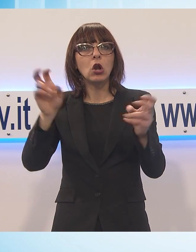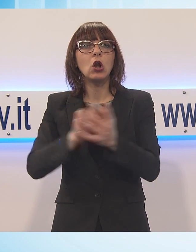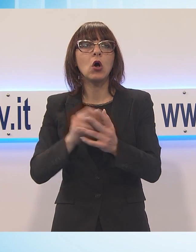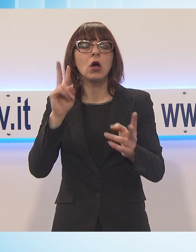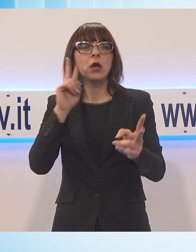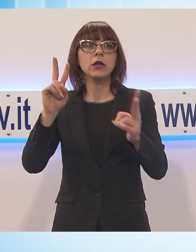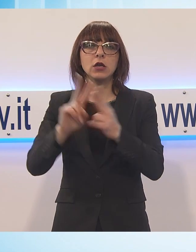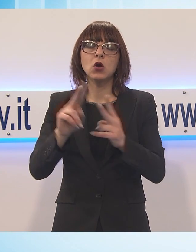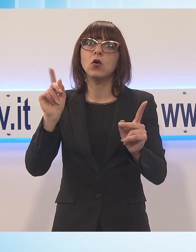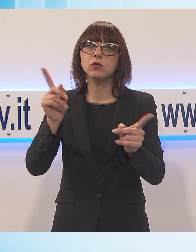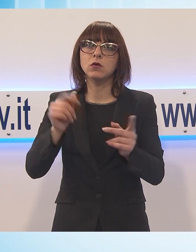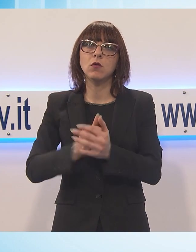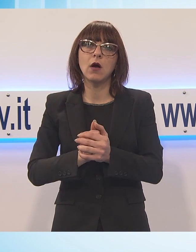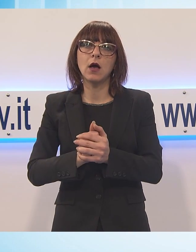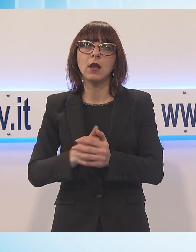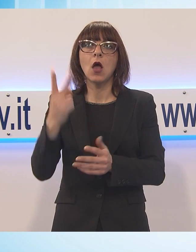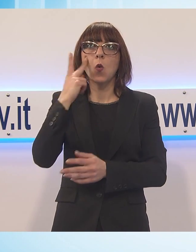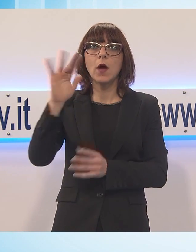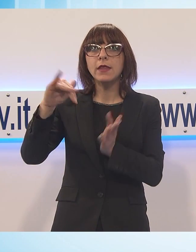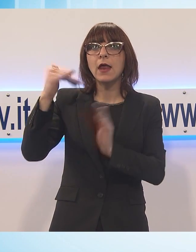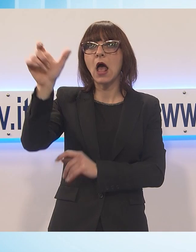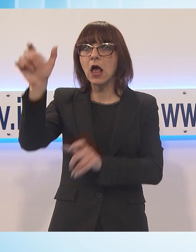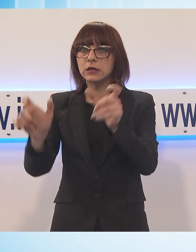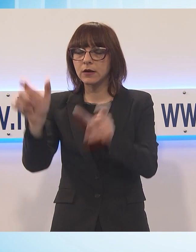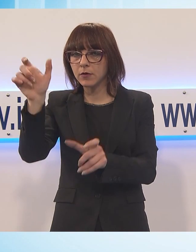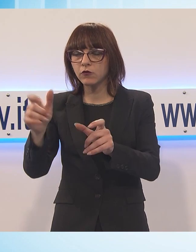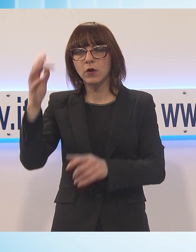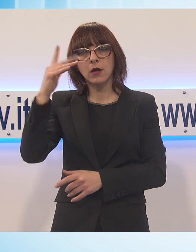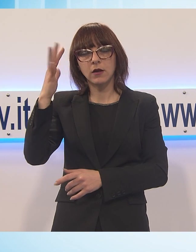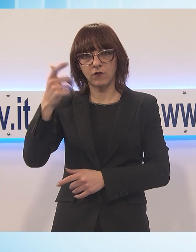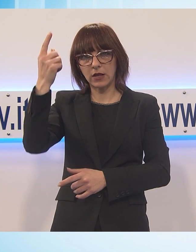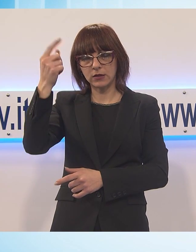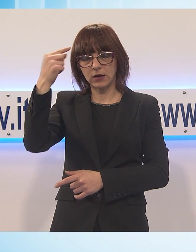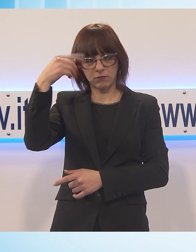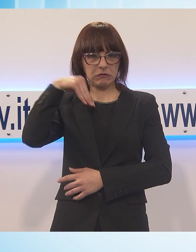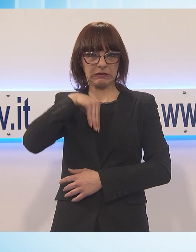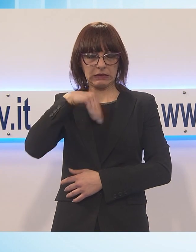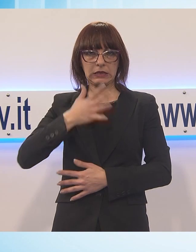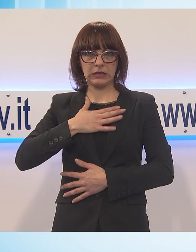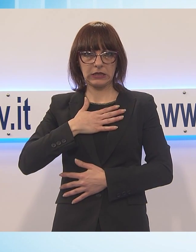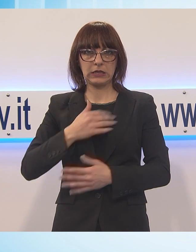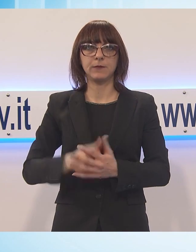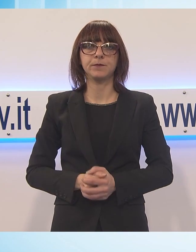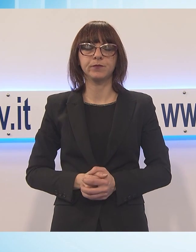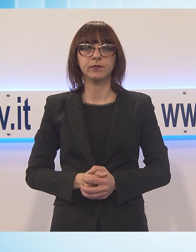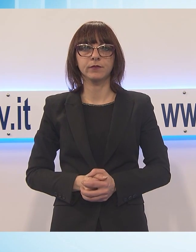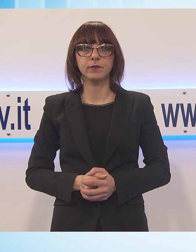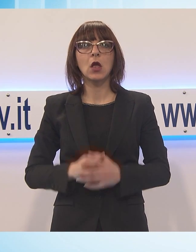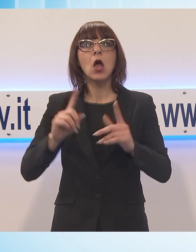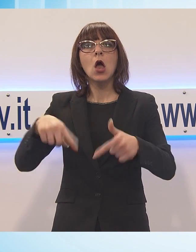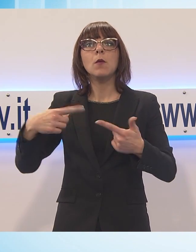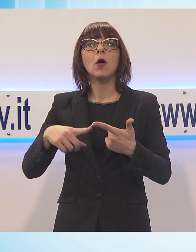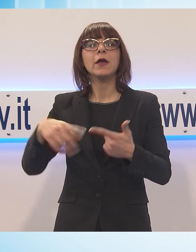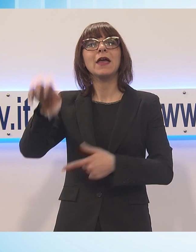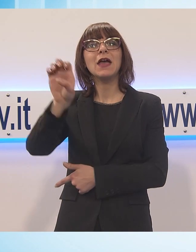finale recitato a mezzanotte da tutte le scuole è che questo anno riguarda Euripide ed è in particolare uno sguardo acuto su Troia,